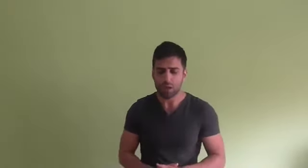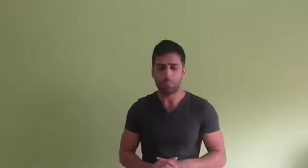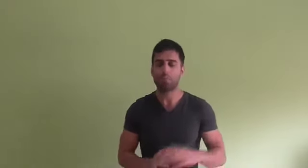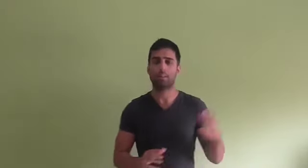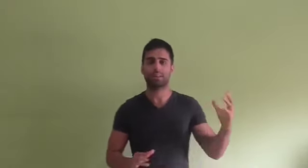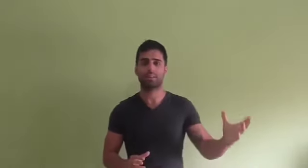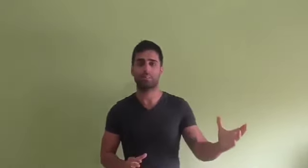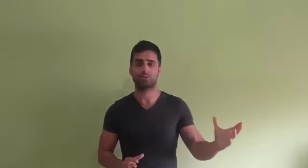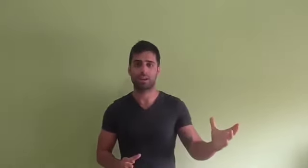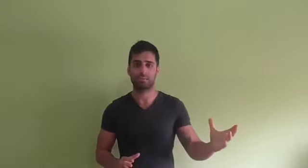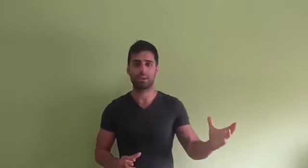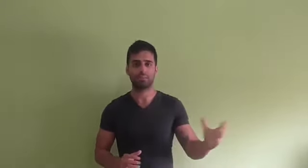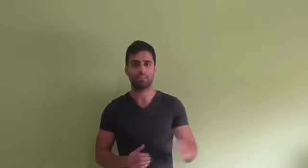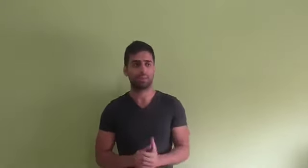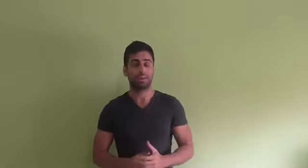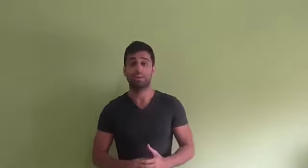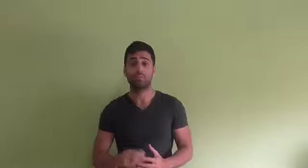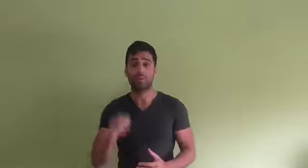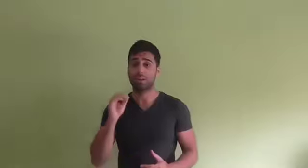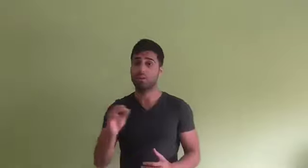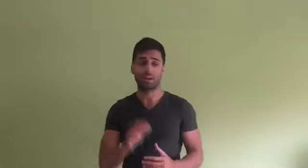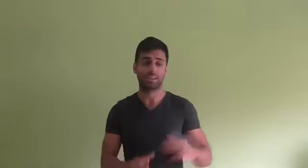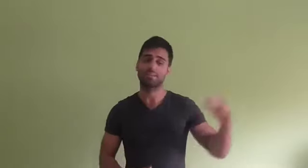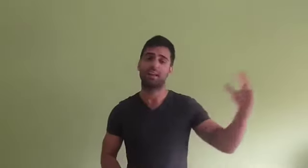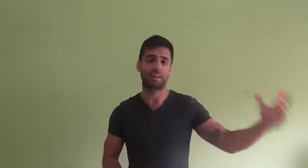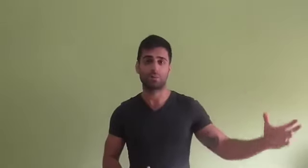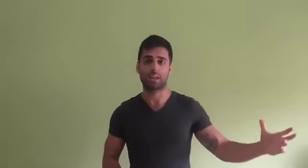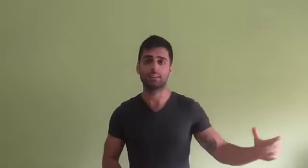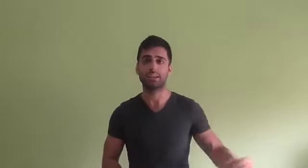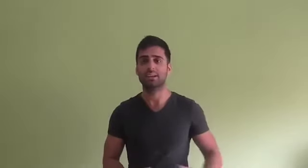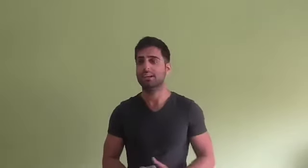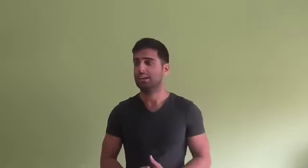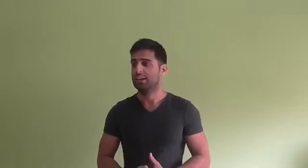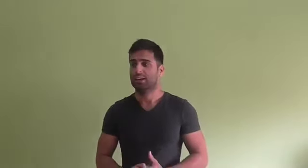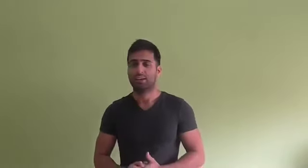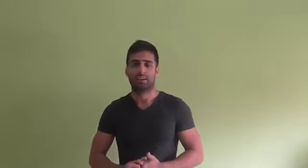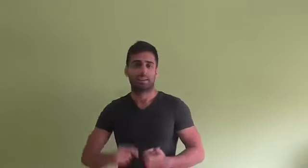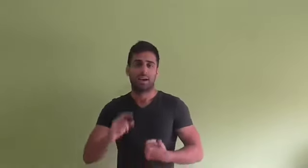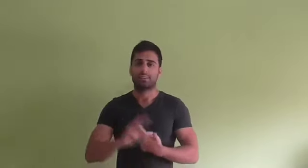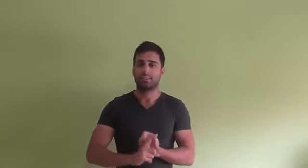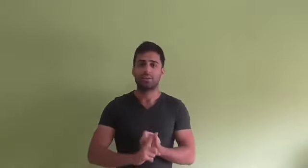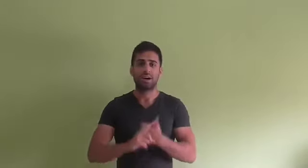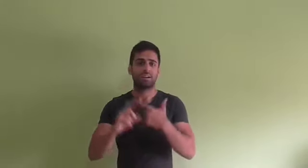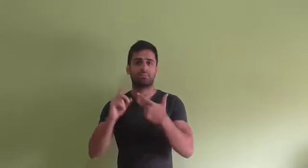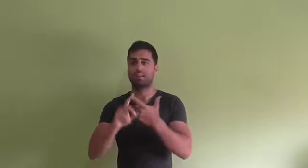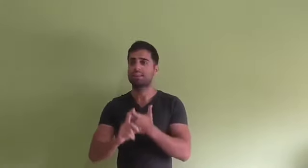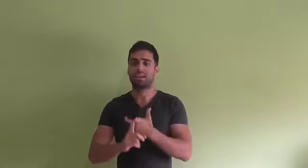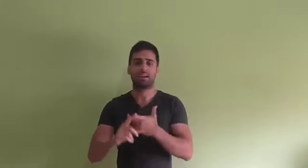Por una parte tenemos al hippie que fuma marihuana y está en la naturaleza, hace yoga, medita,